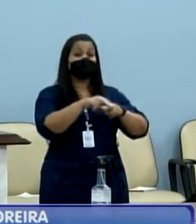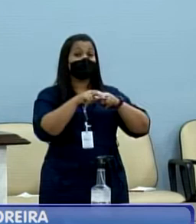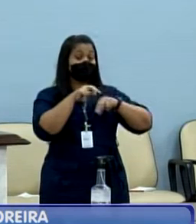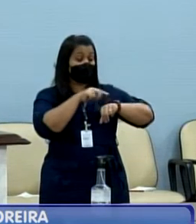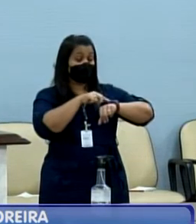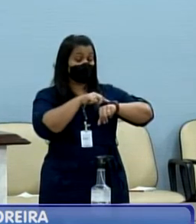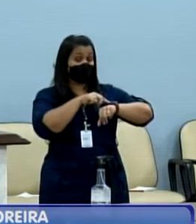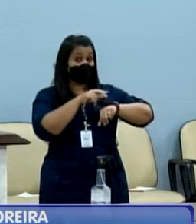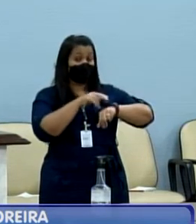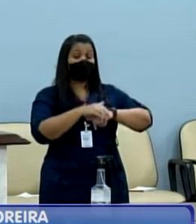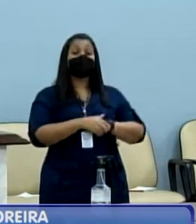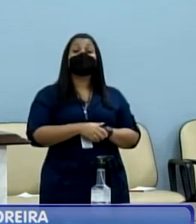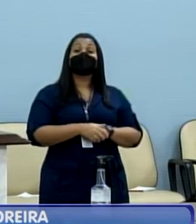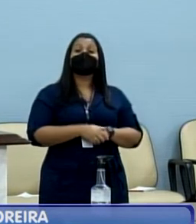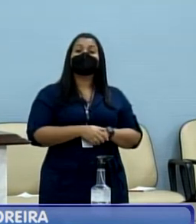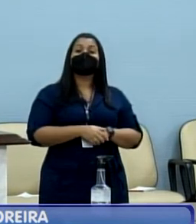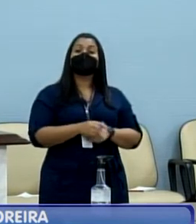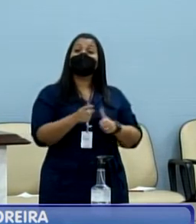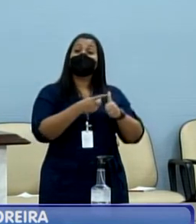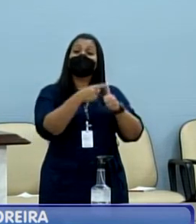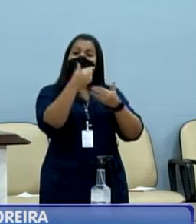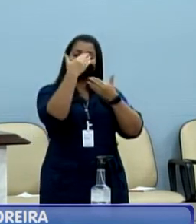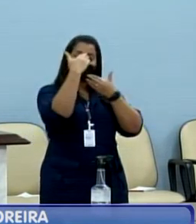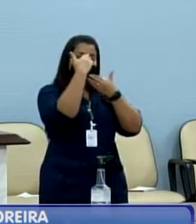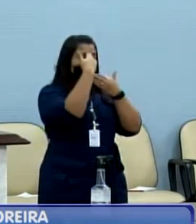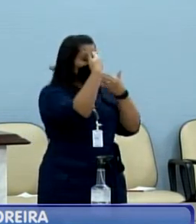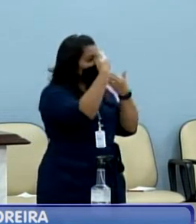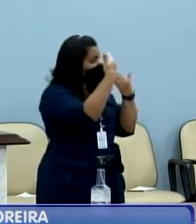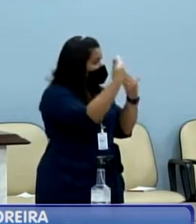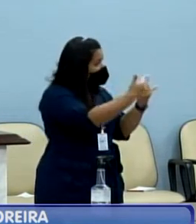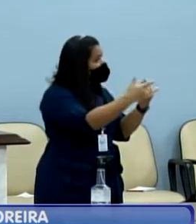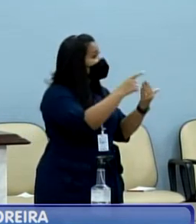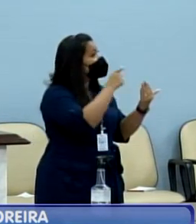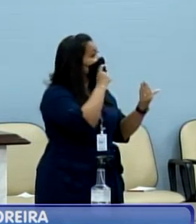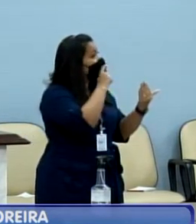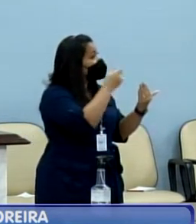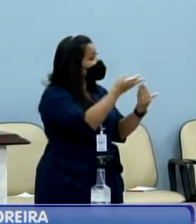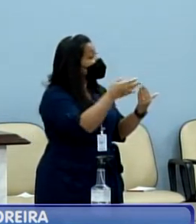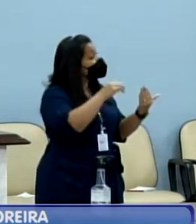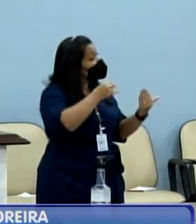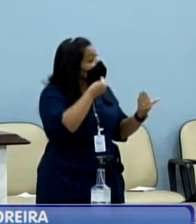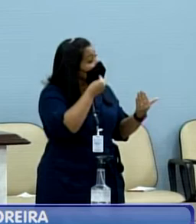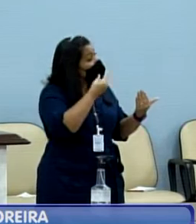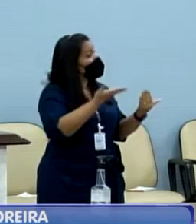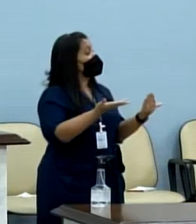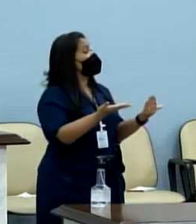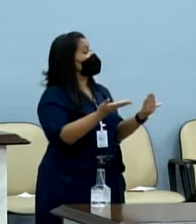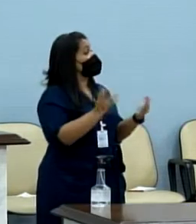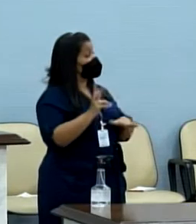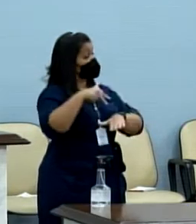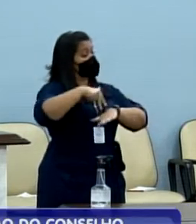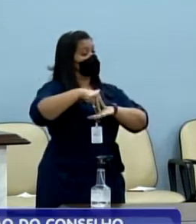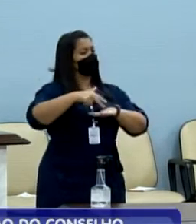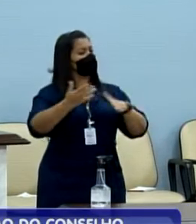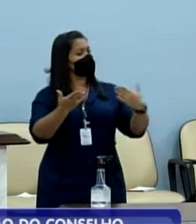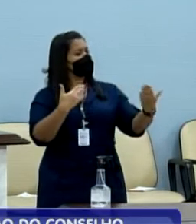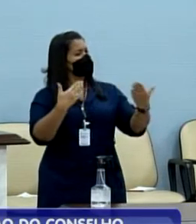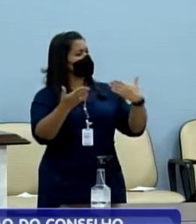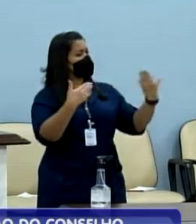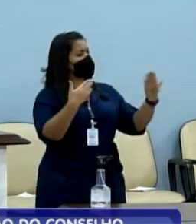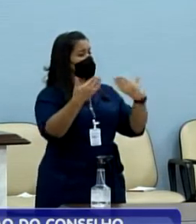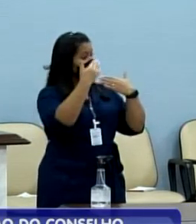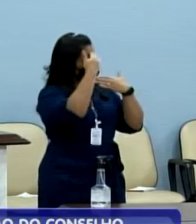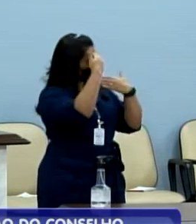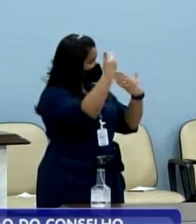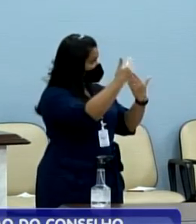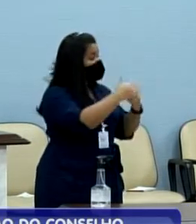rígida ao tempo. Gostaria de primeiro agradecer ao presidente Pedro Roberto pela oportunidade de vir à tribuna, de poder falar, muito obrigado.